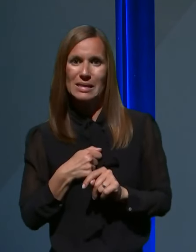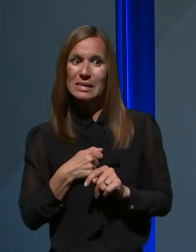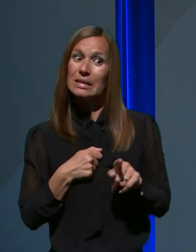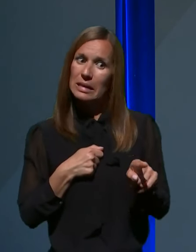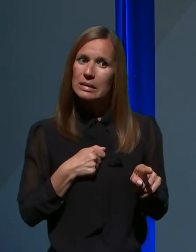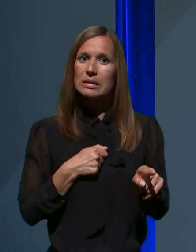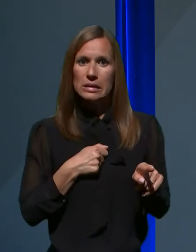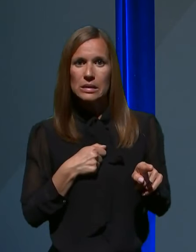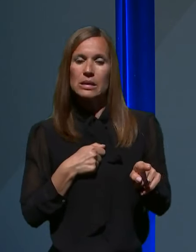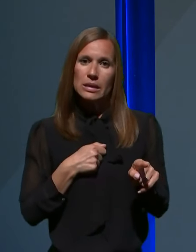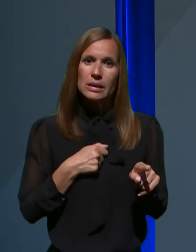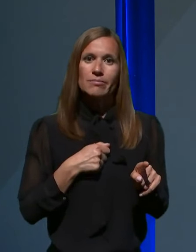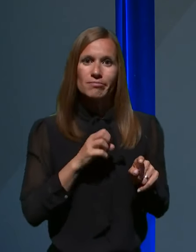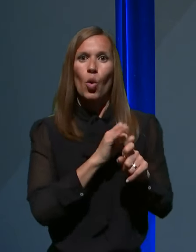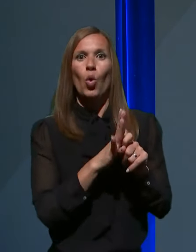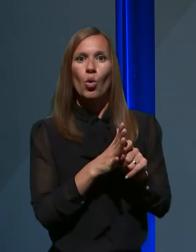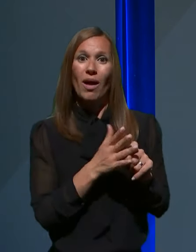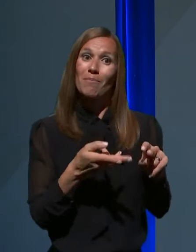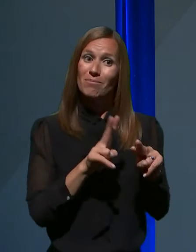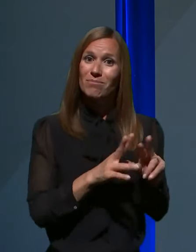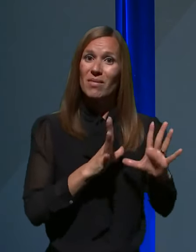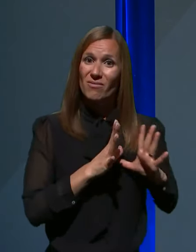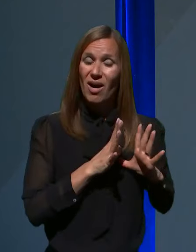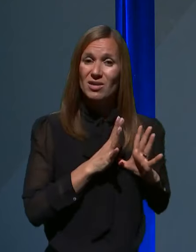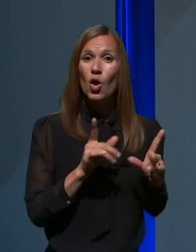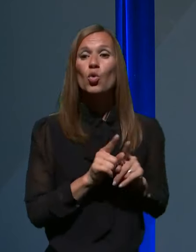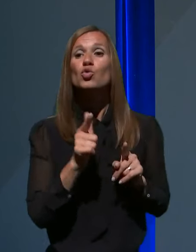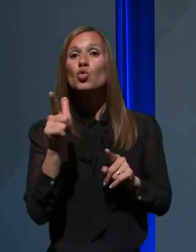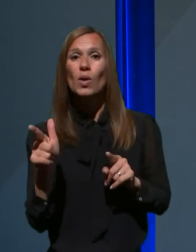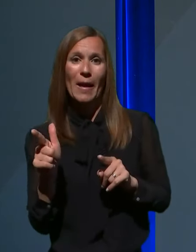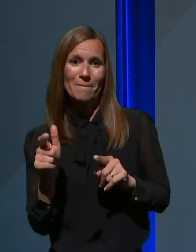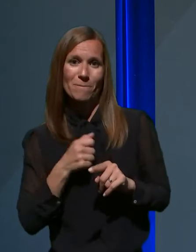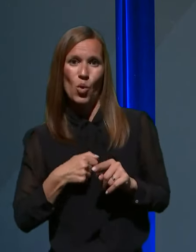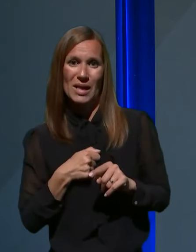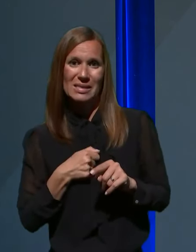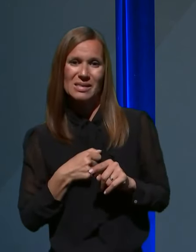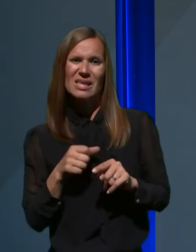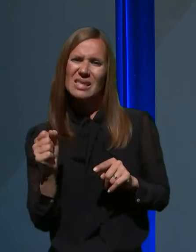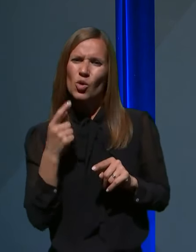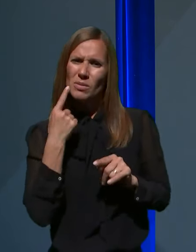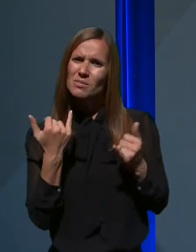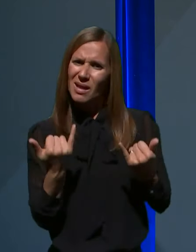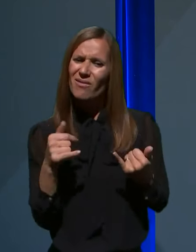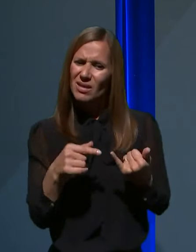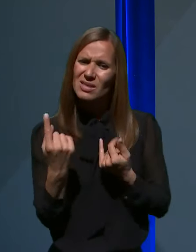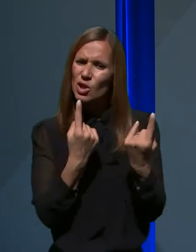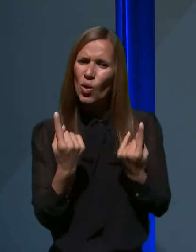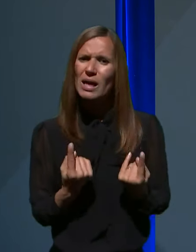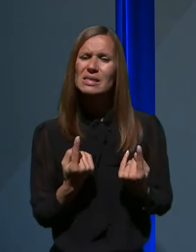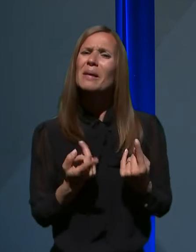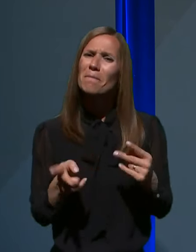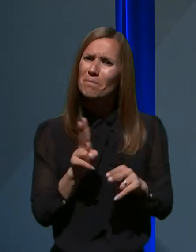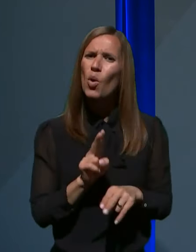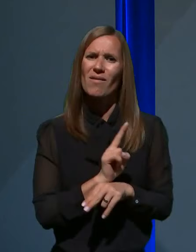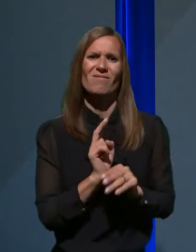večjo potencijalno nevarnost in se mi zdi, da je v takšnih okoliščinah bistveno bolj varno bivati in